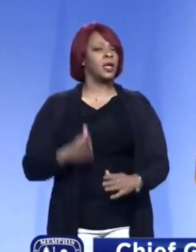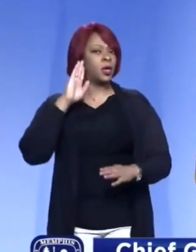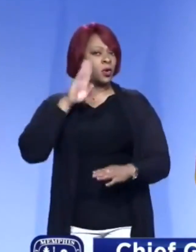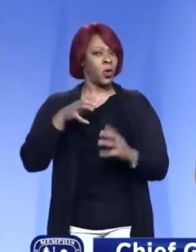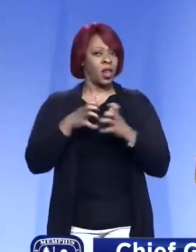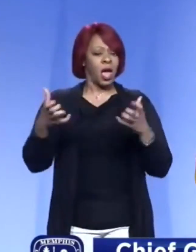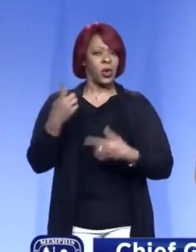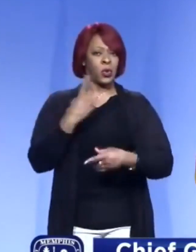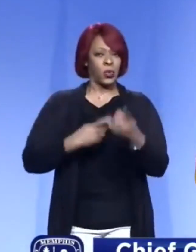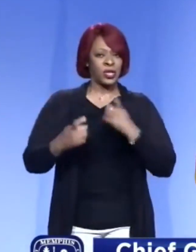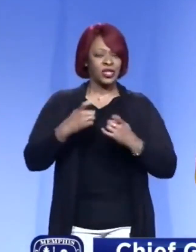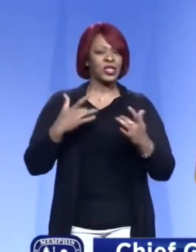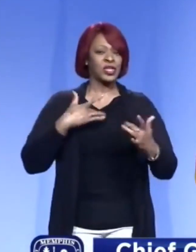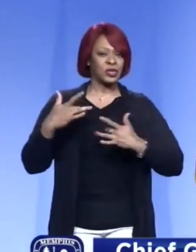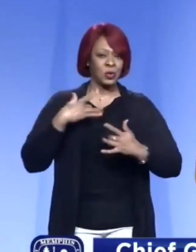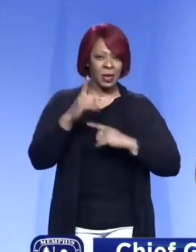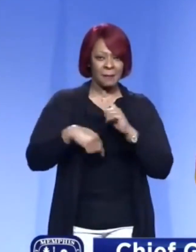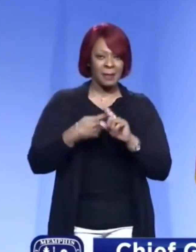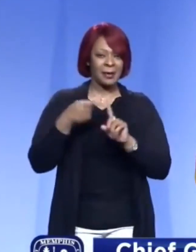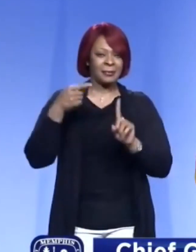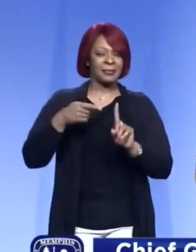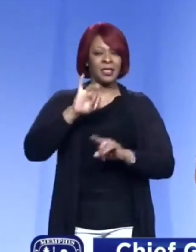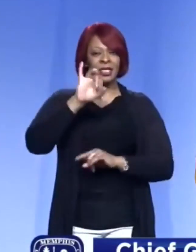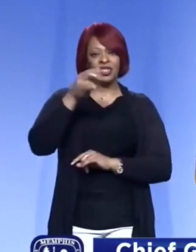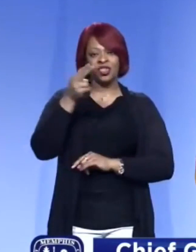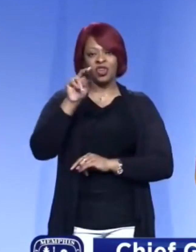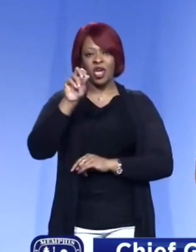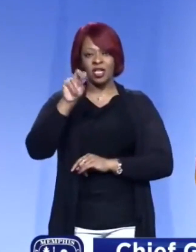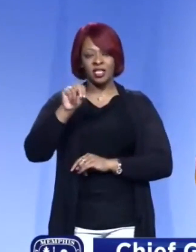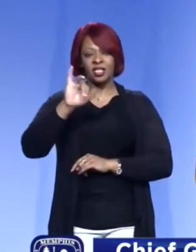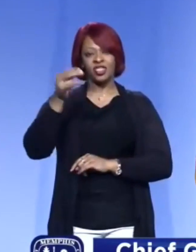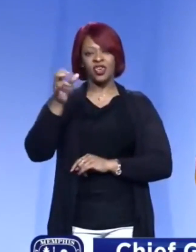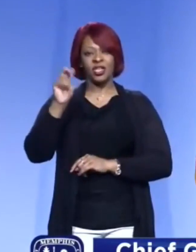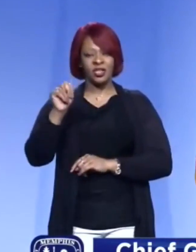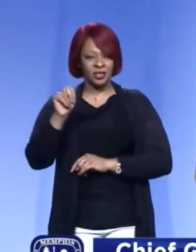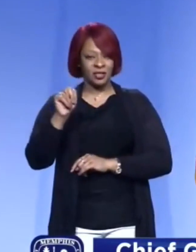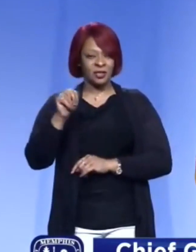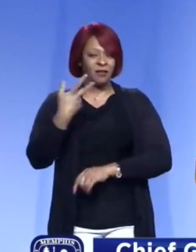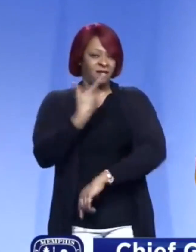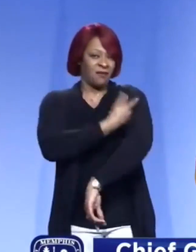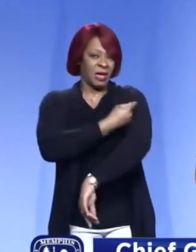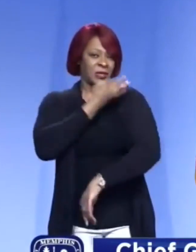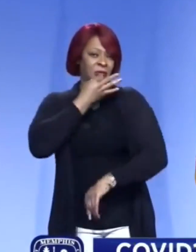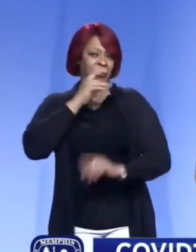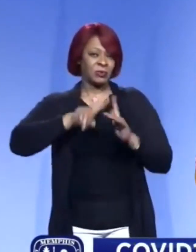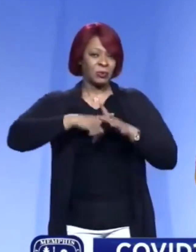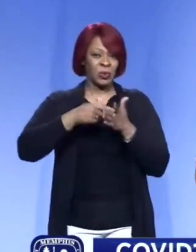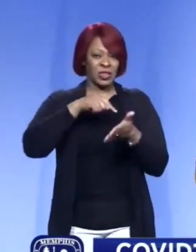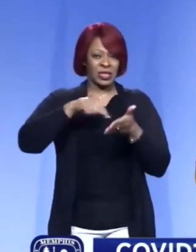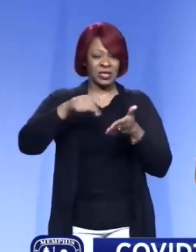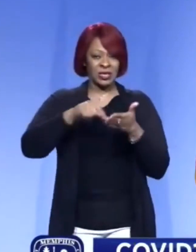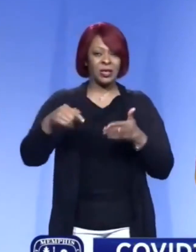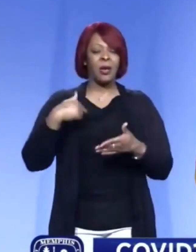mucha incertidumbre sobre la vacuna Johnson & Johnson. Puedo decirles que ayer tuvimos una reunión con el estado sobre la distribución de las